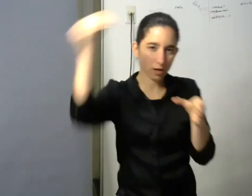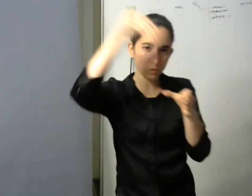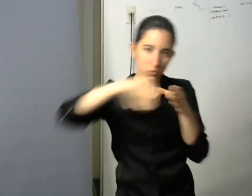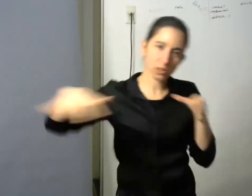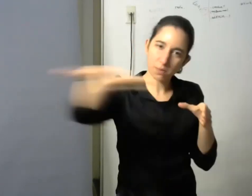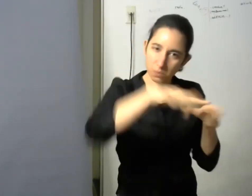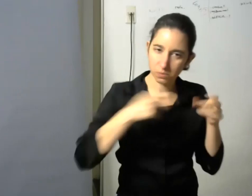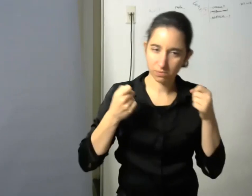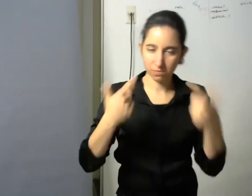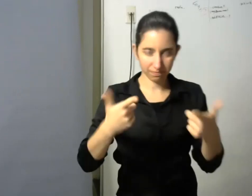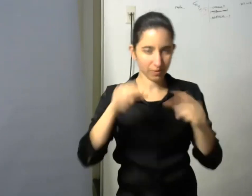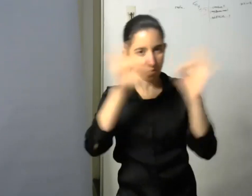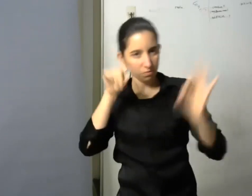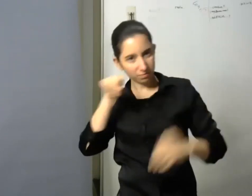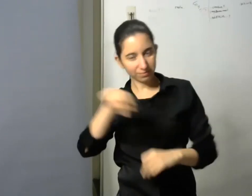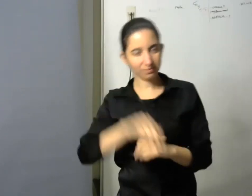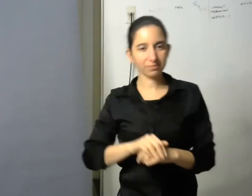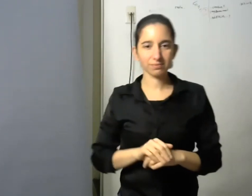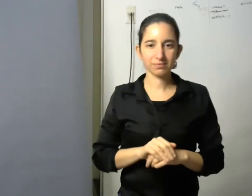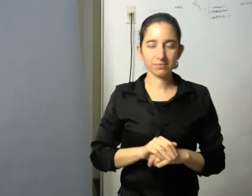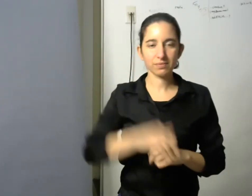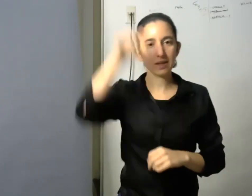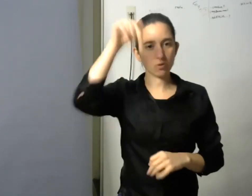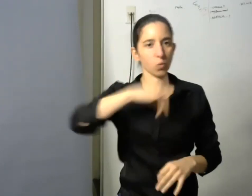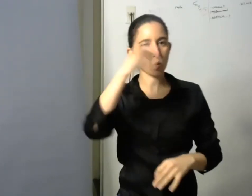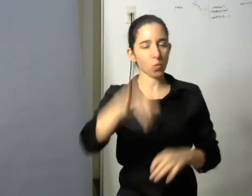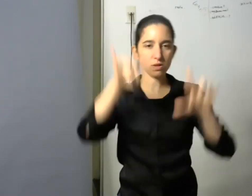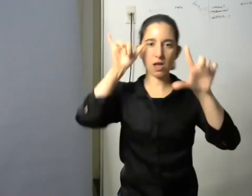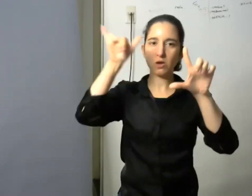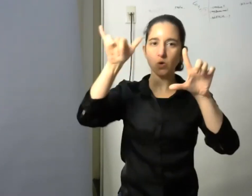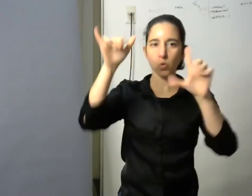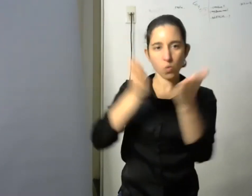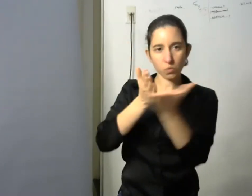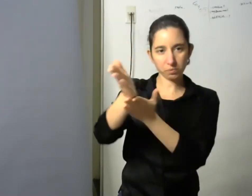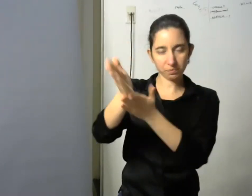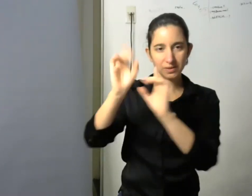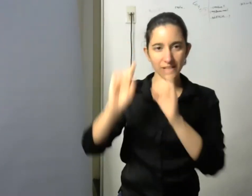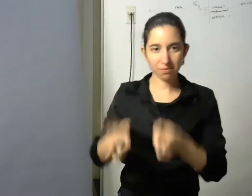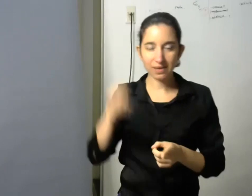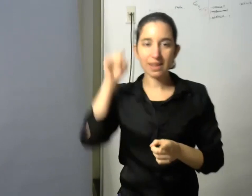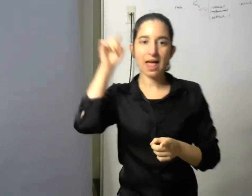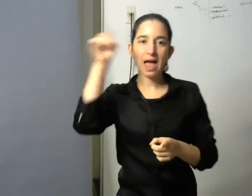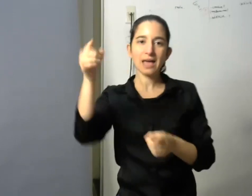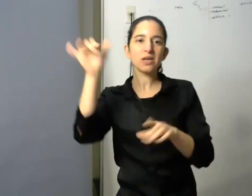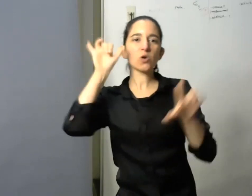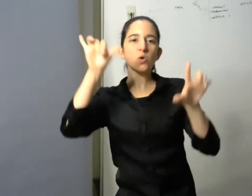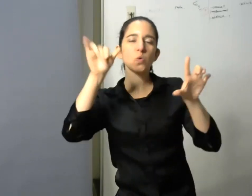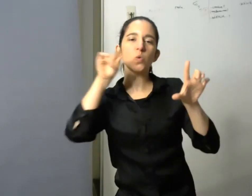como dijimos esto se transmite en YouTube desde allí nos llegan saludos de Colombia una iniciativa genial nos